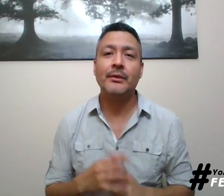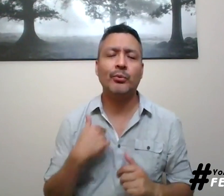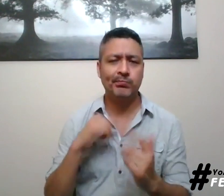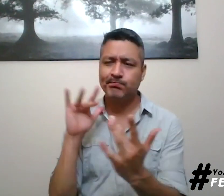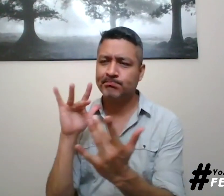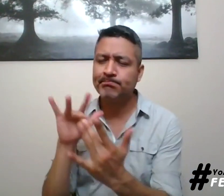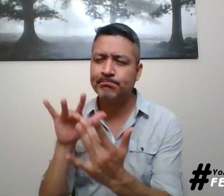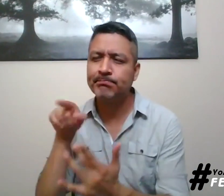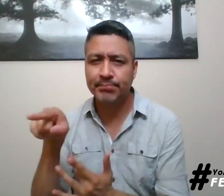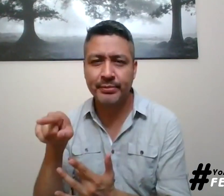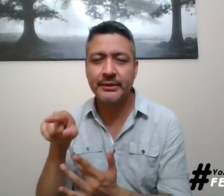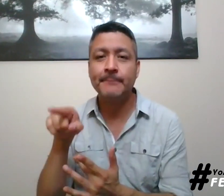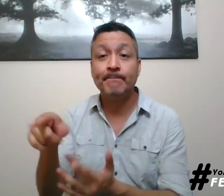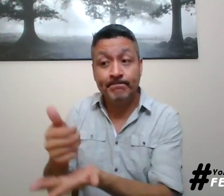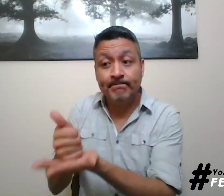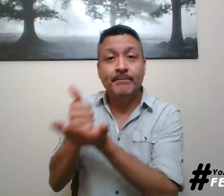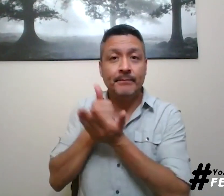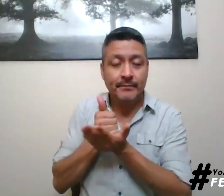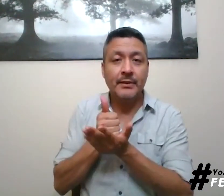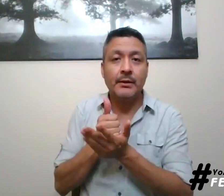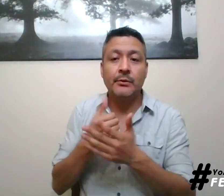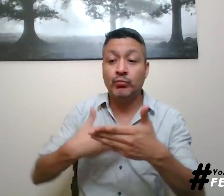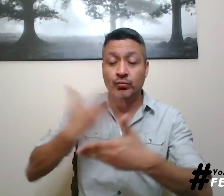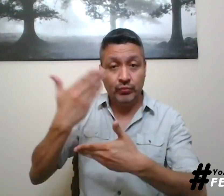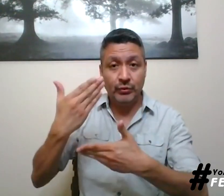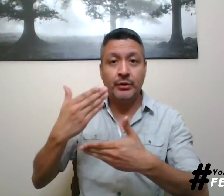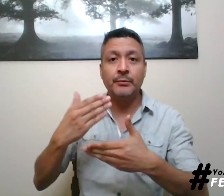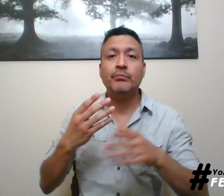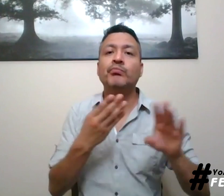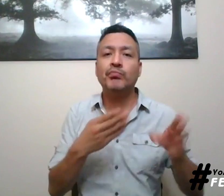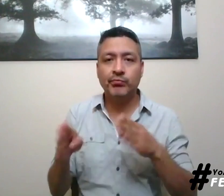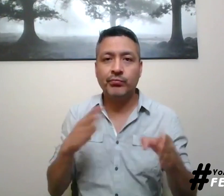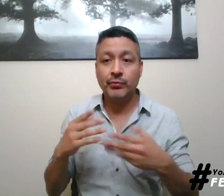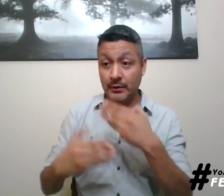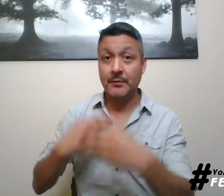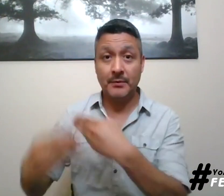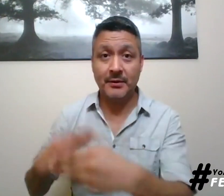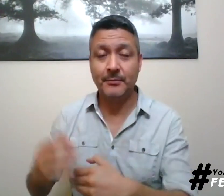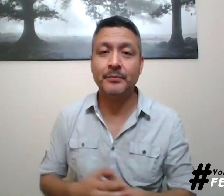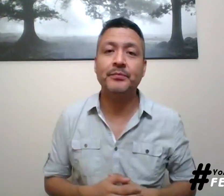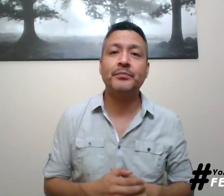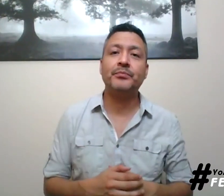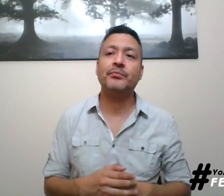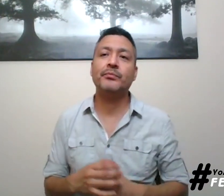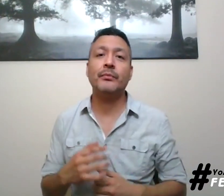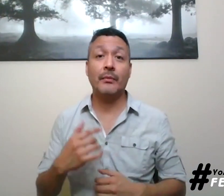virtuales de Fenascol. Me contacté con Fenascol y ellos me ayudaron a iniciar todo este proceso y a iniciar los